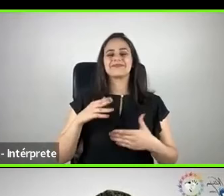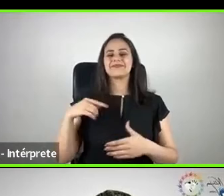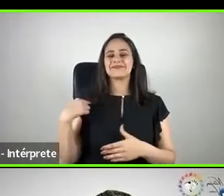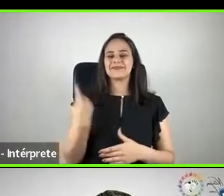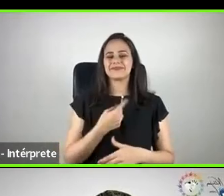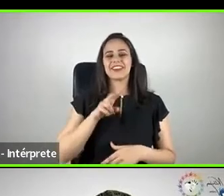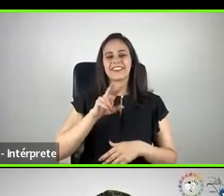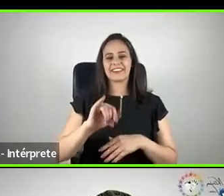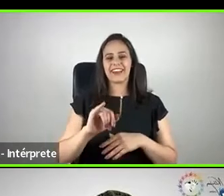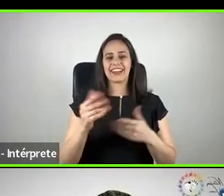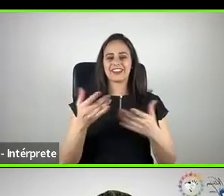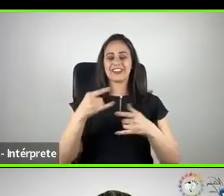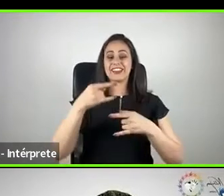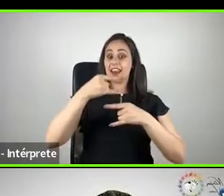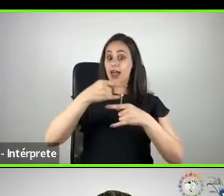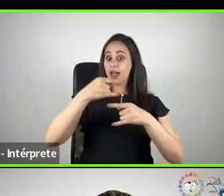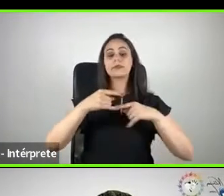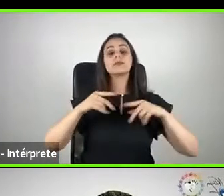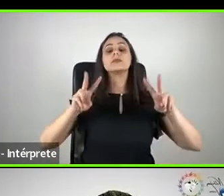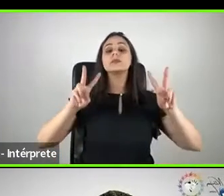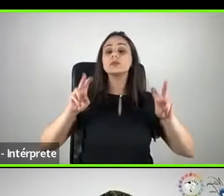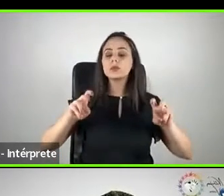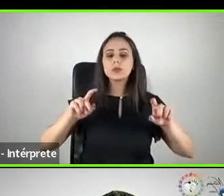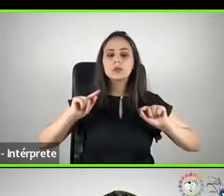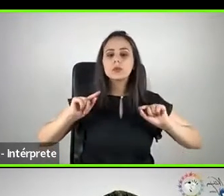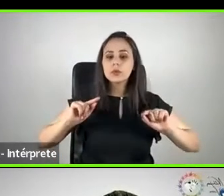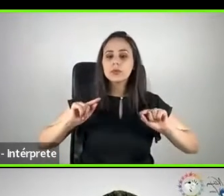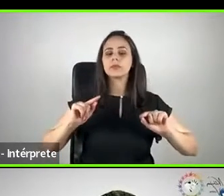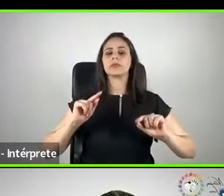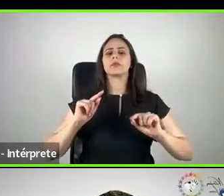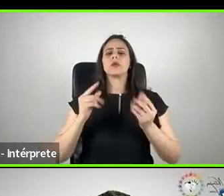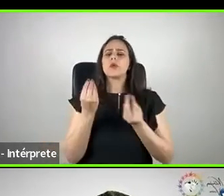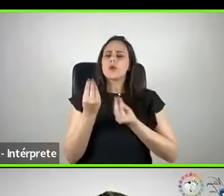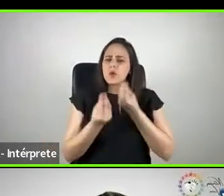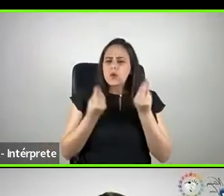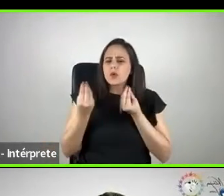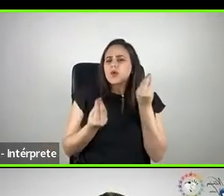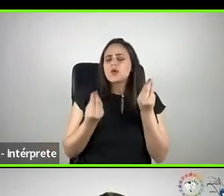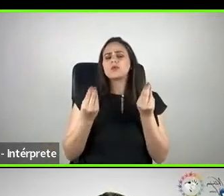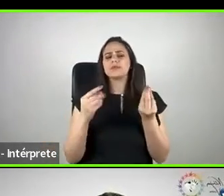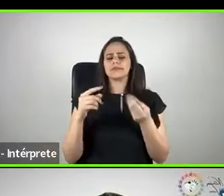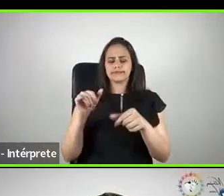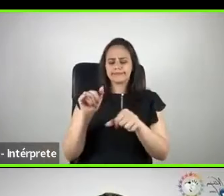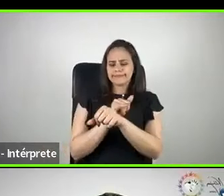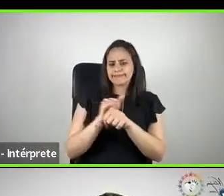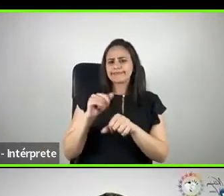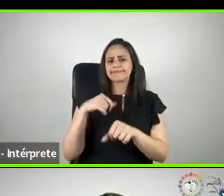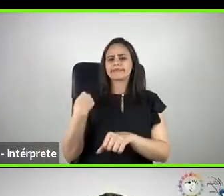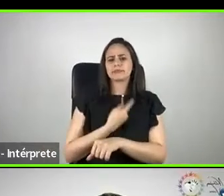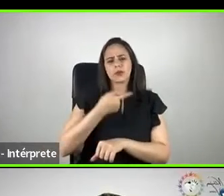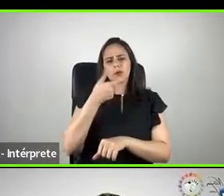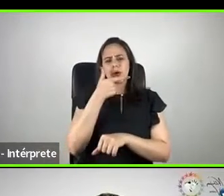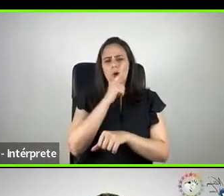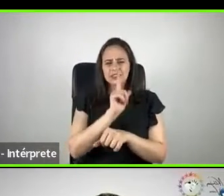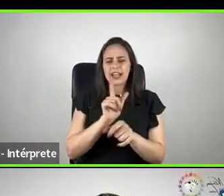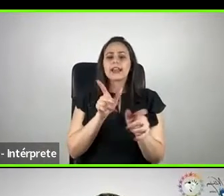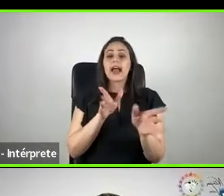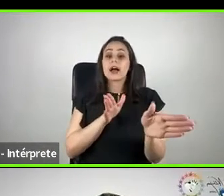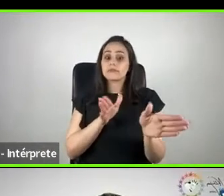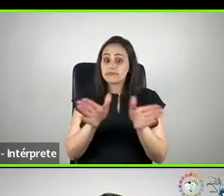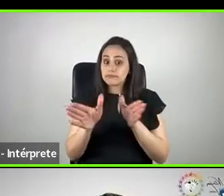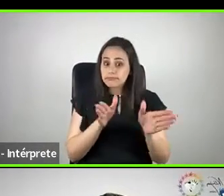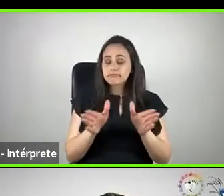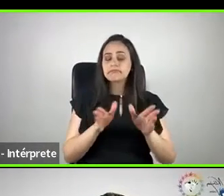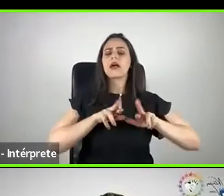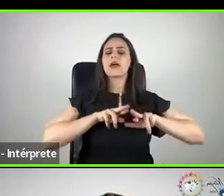essa live aqui sobre como a gente consegue inserir acessibilidade, diversidade